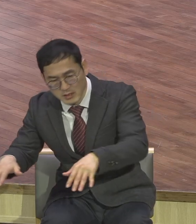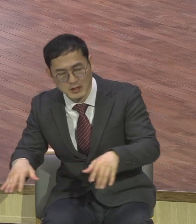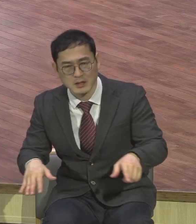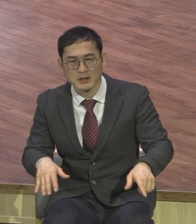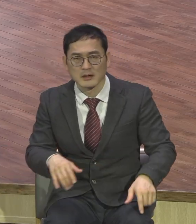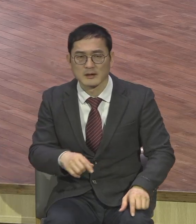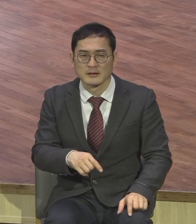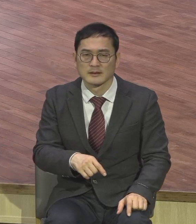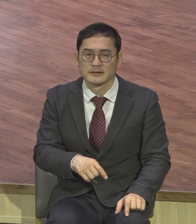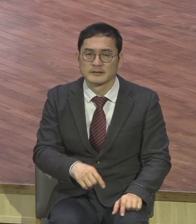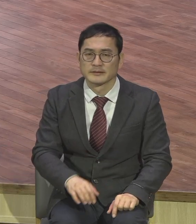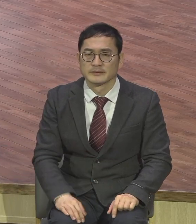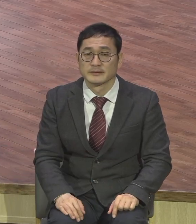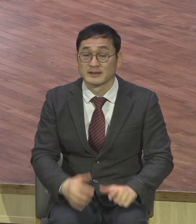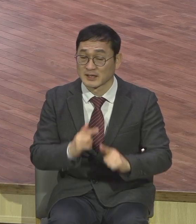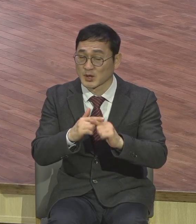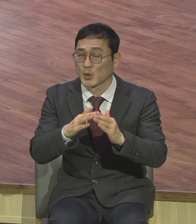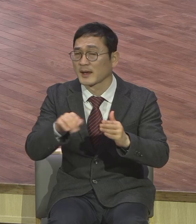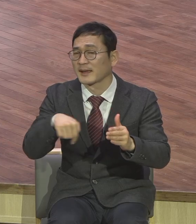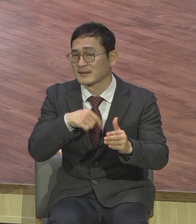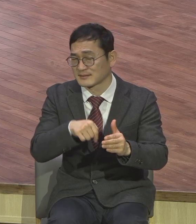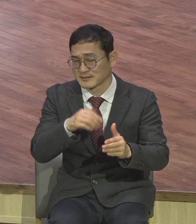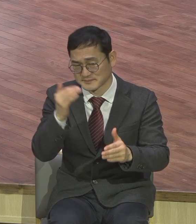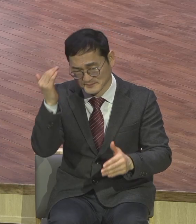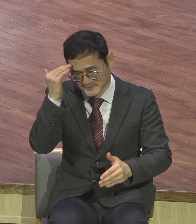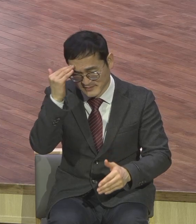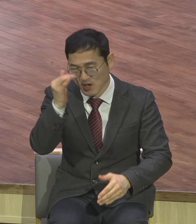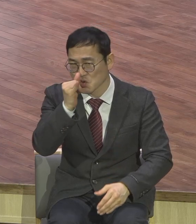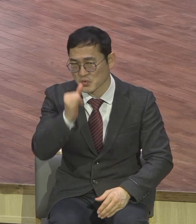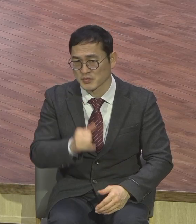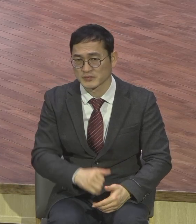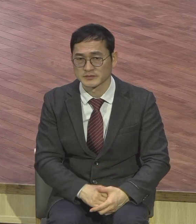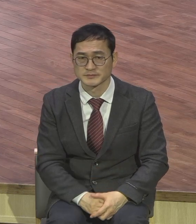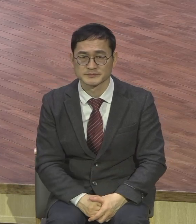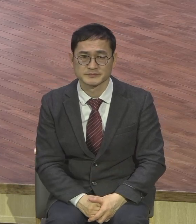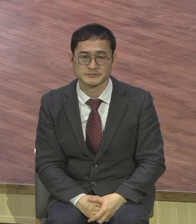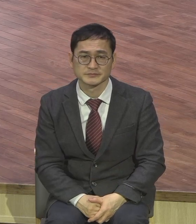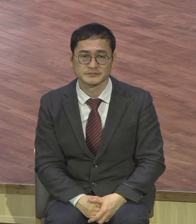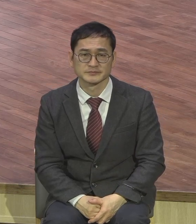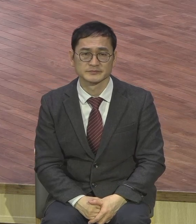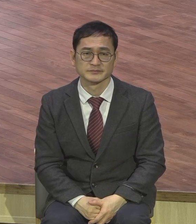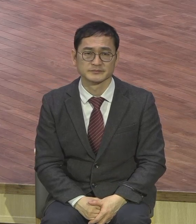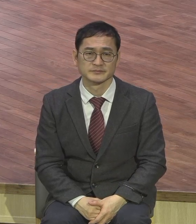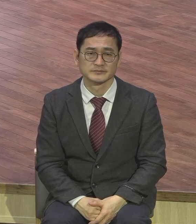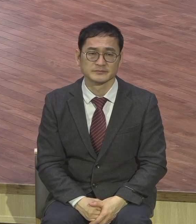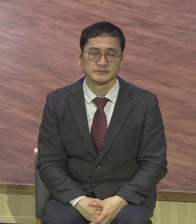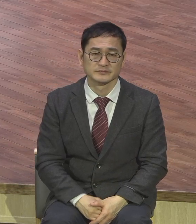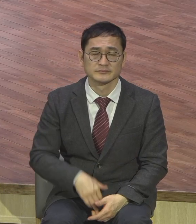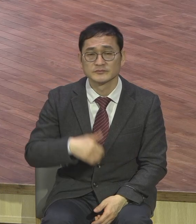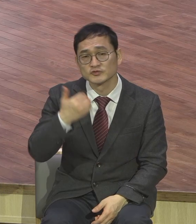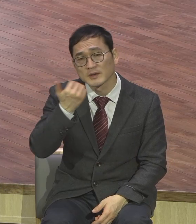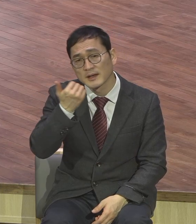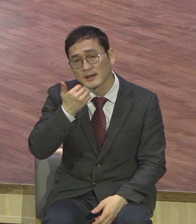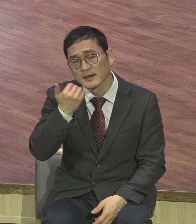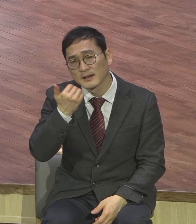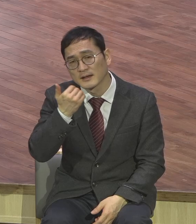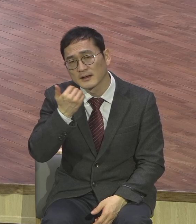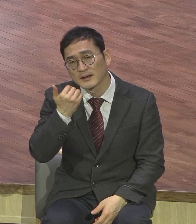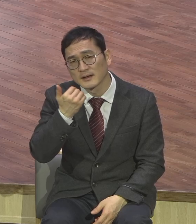교회 안에서 있는 게 누가 합니까 힘없는 병신도 합니까 아니에요 힘있는